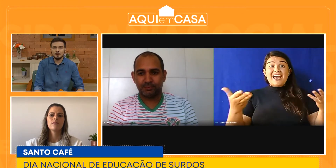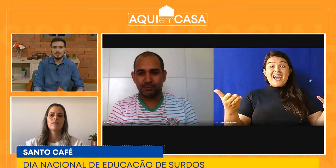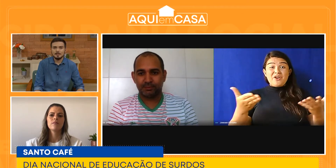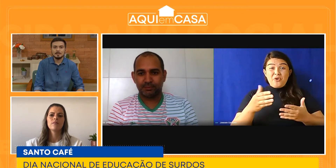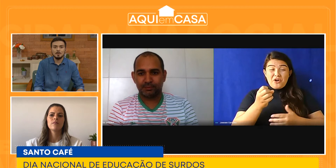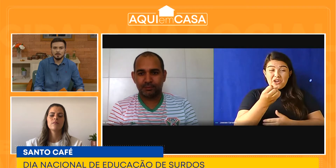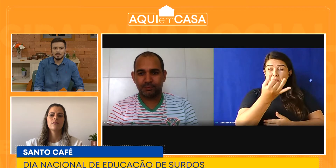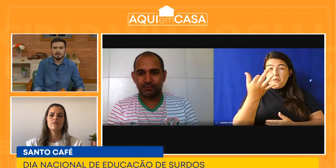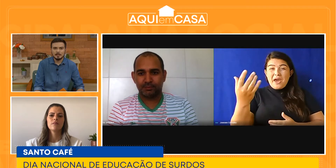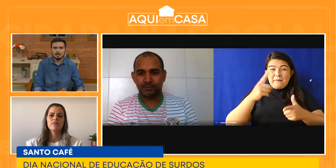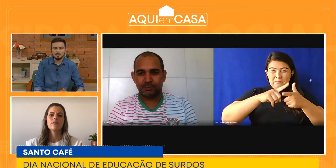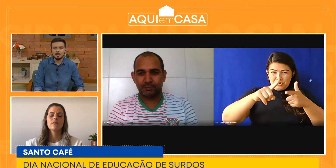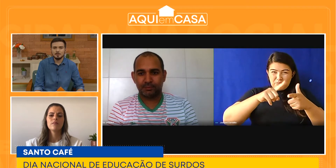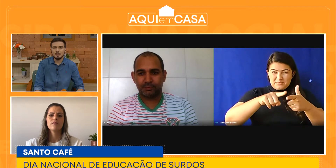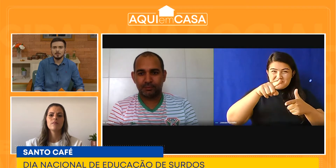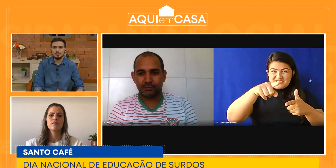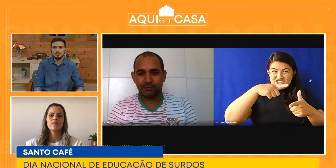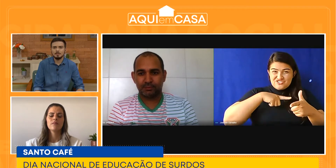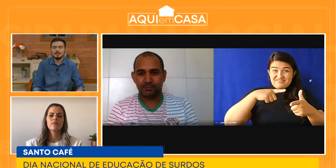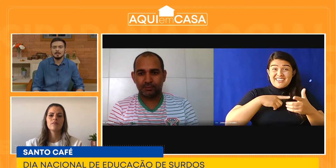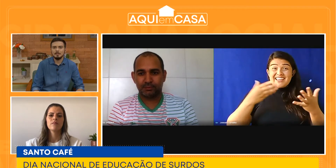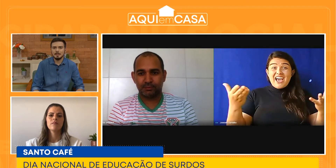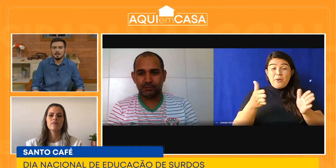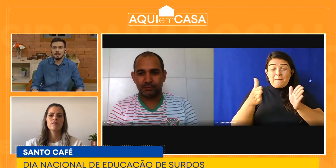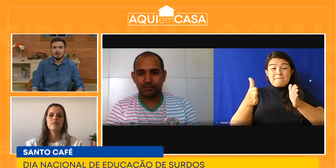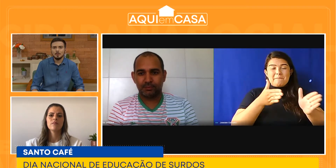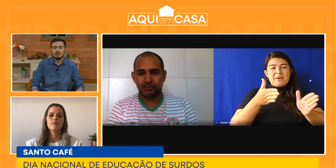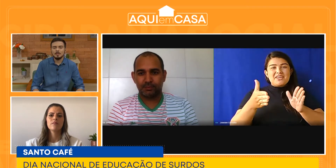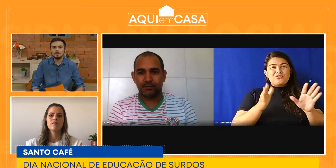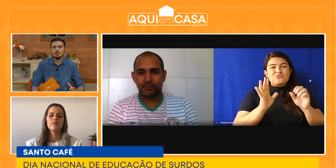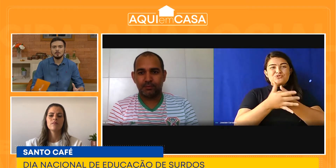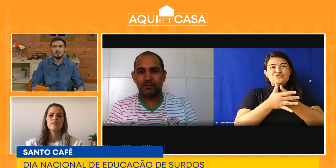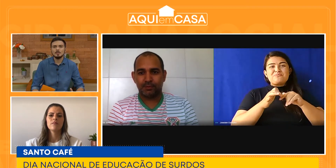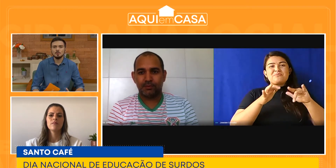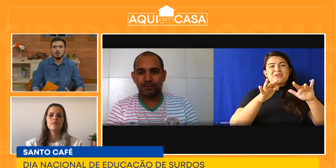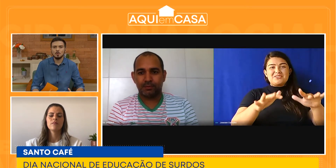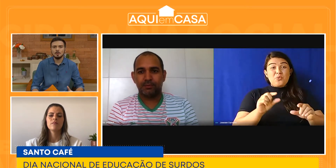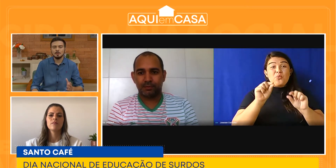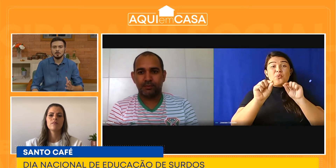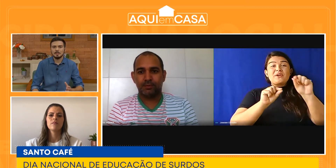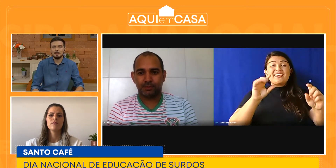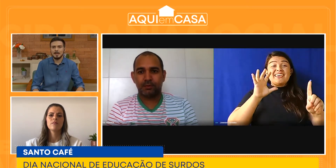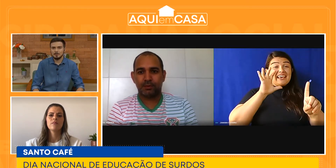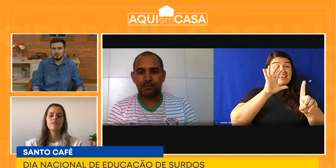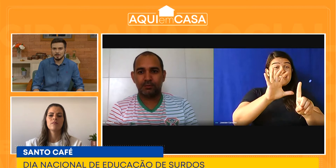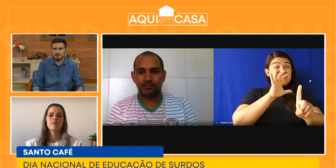aí, estão enfrentando neste período de pandemia? O que isso influenciou no trabalho de vocês?